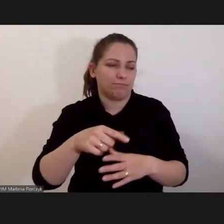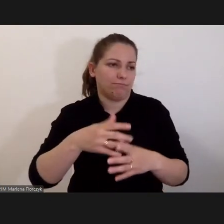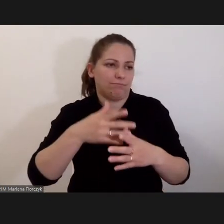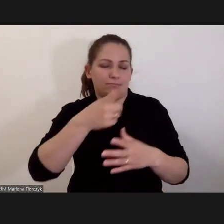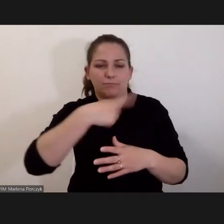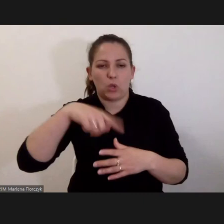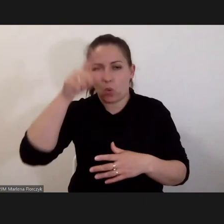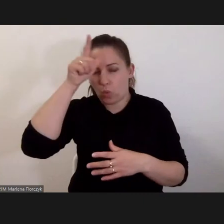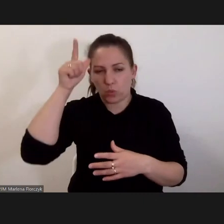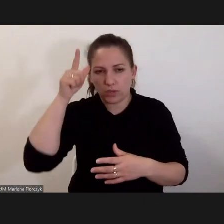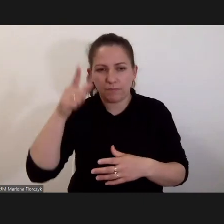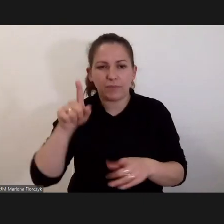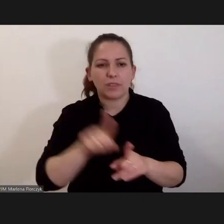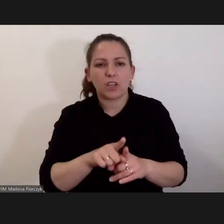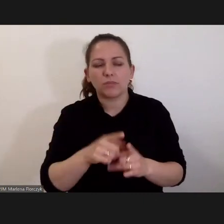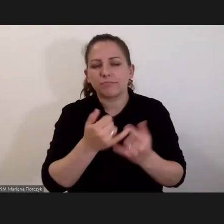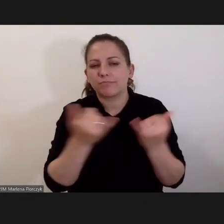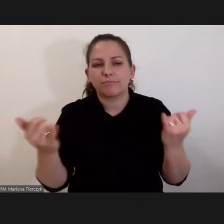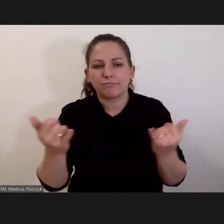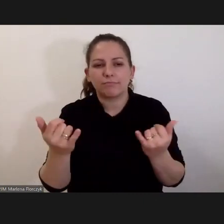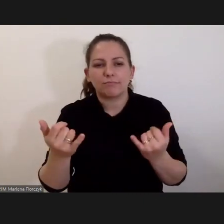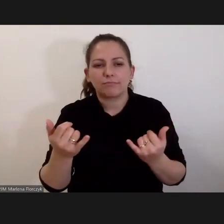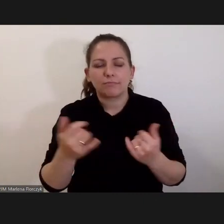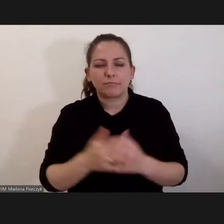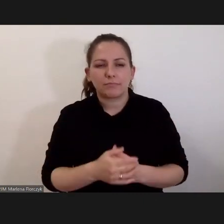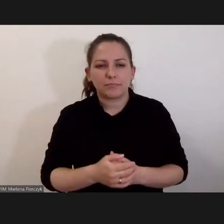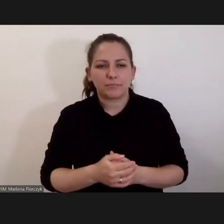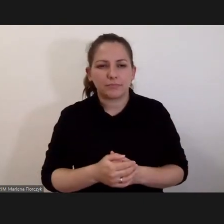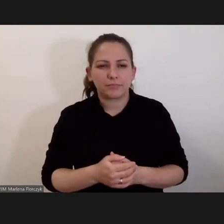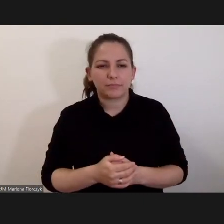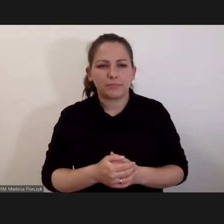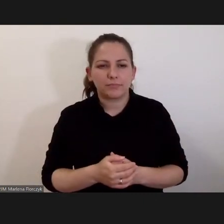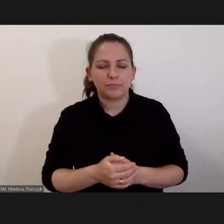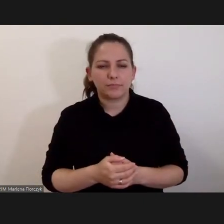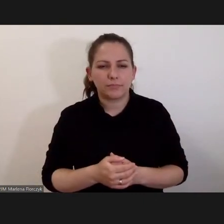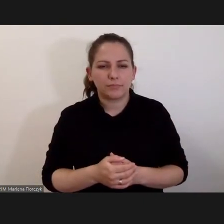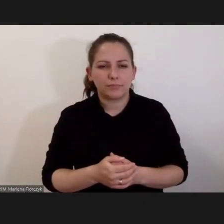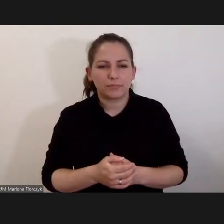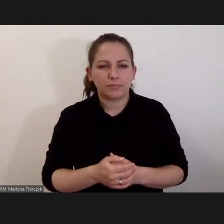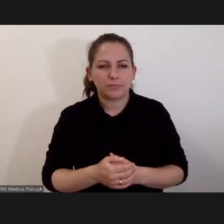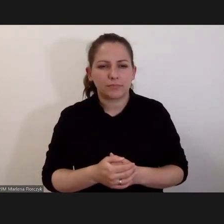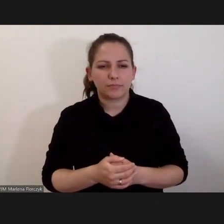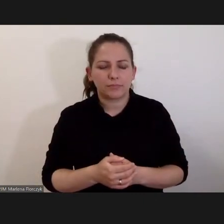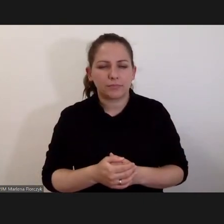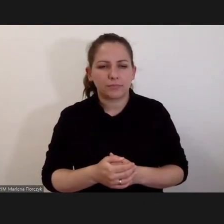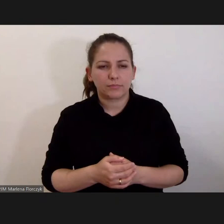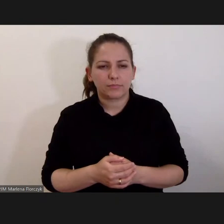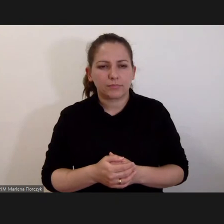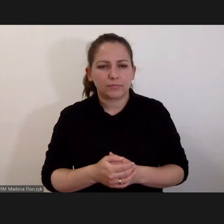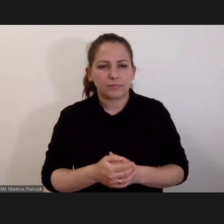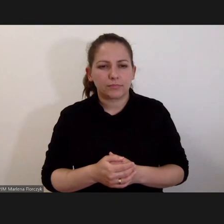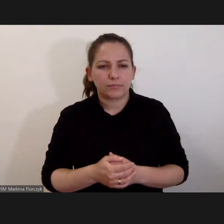i wielu innych czynników, które mogą być rozstrzygające.